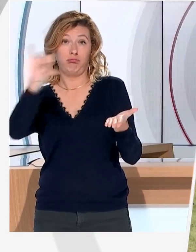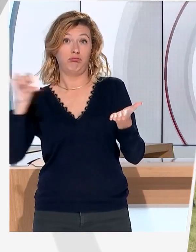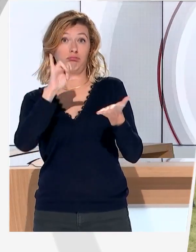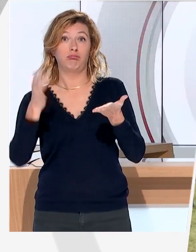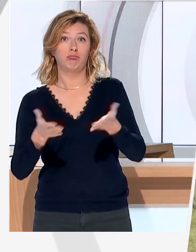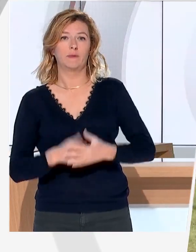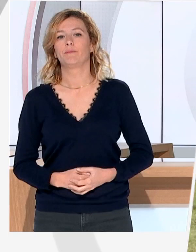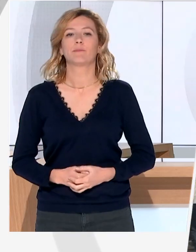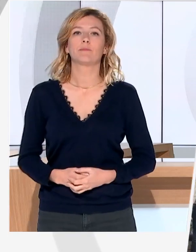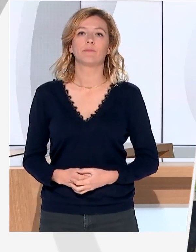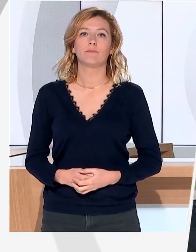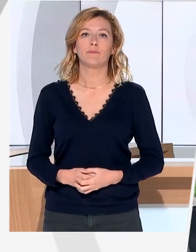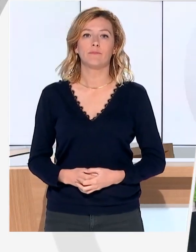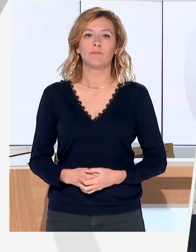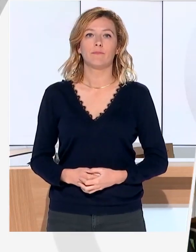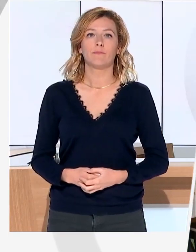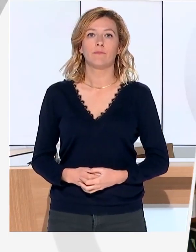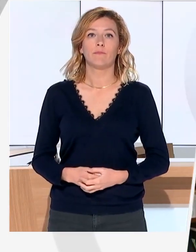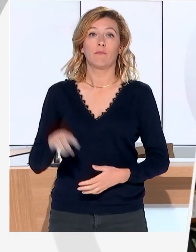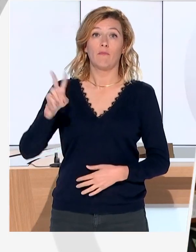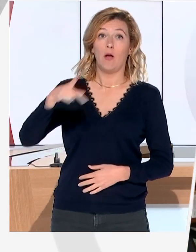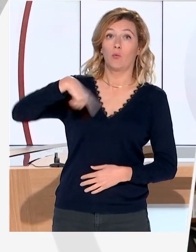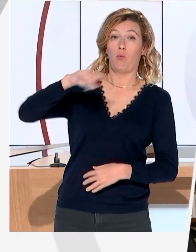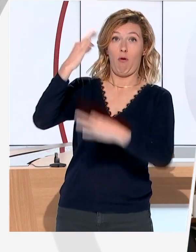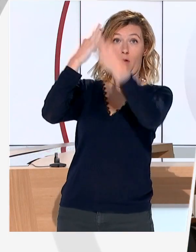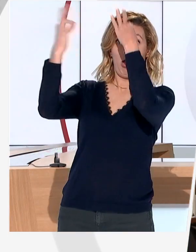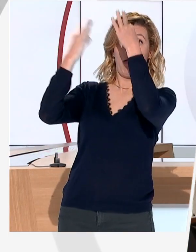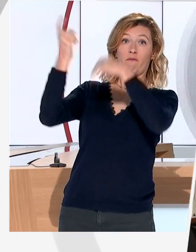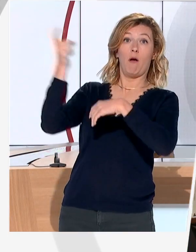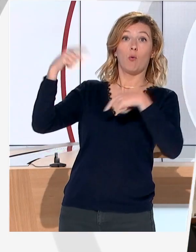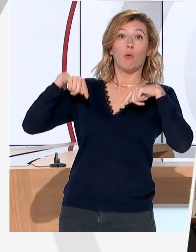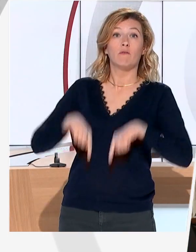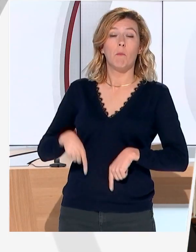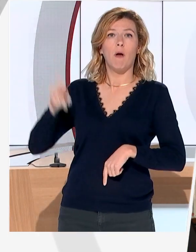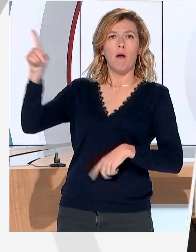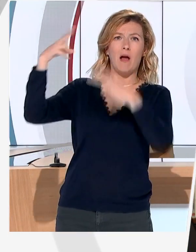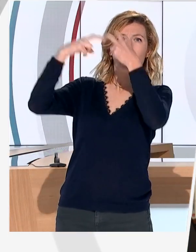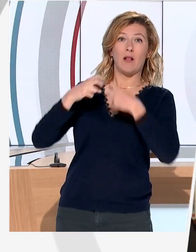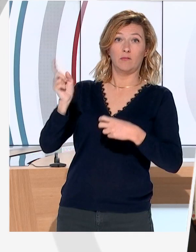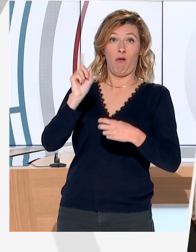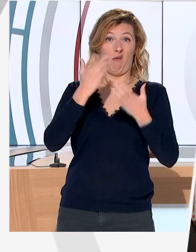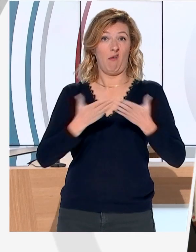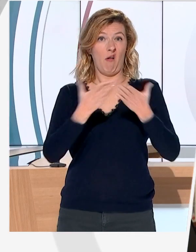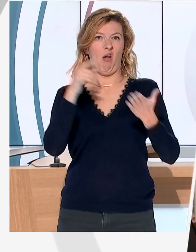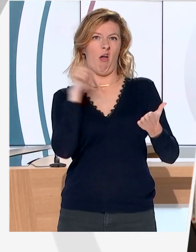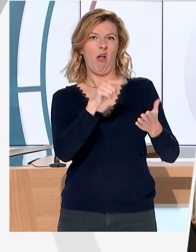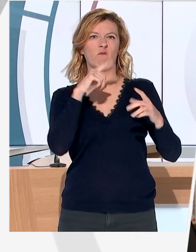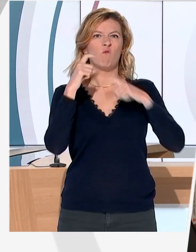Ça,'est orchestré par le gouvernement.'est vraiment, nous, on l'analyse, on le perçoit comme une volonté de venir étouffer un peu ces questions de fond, de venir